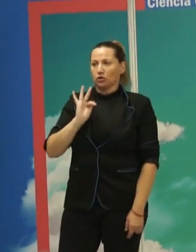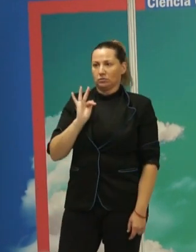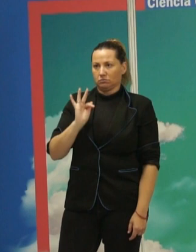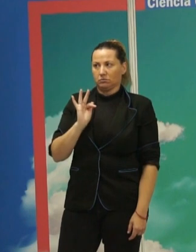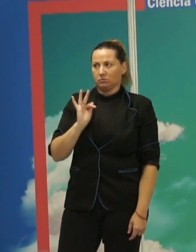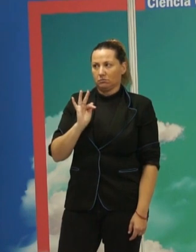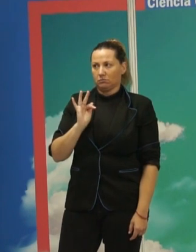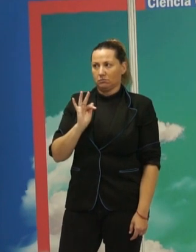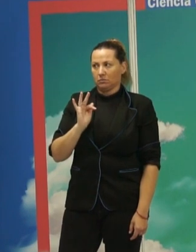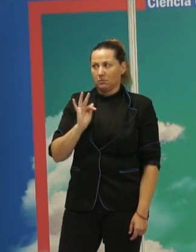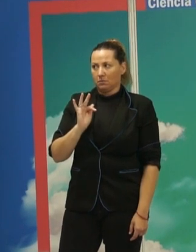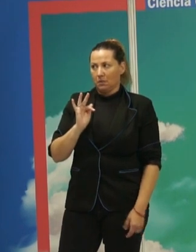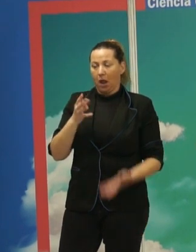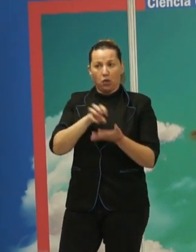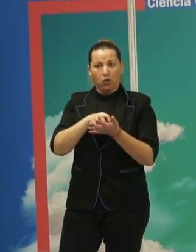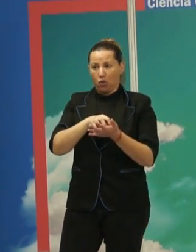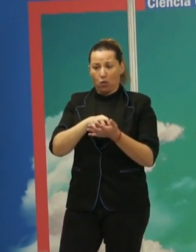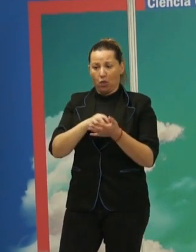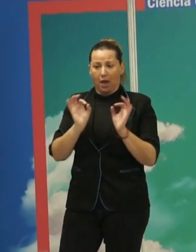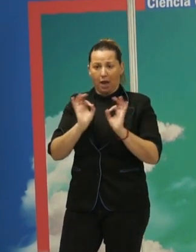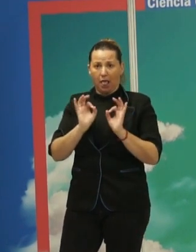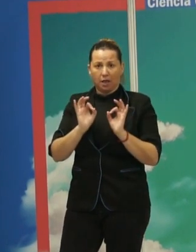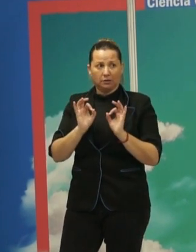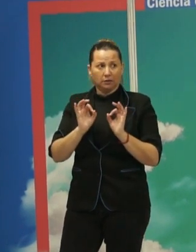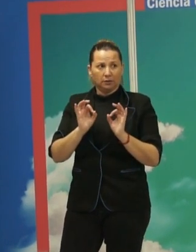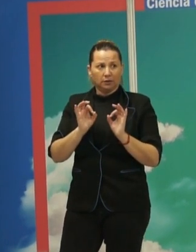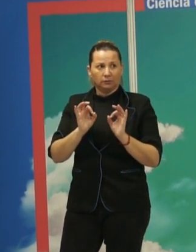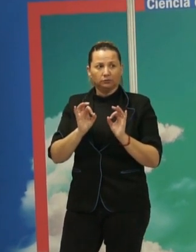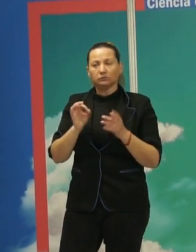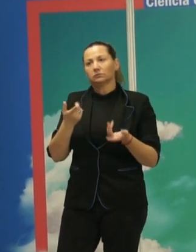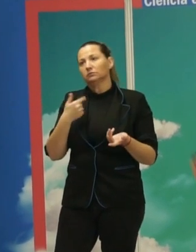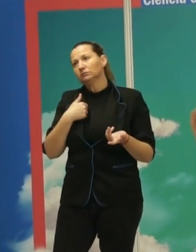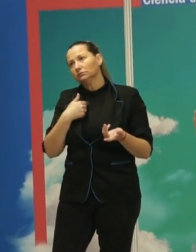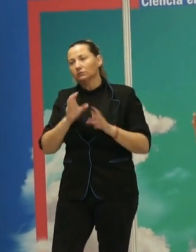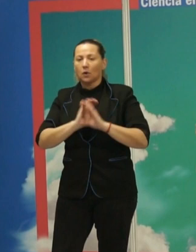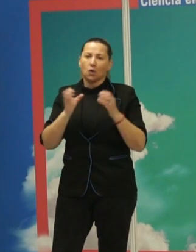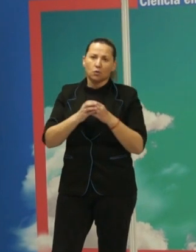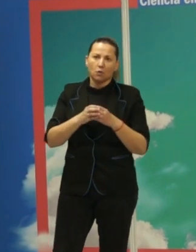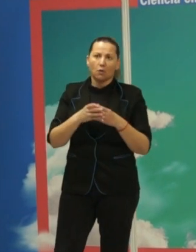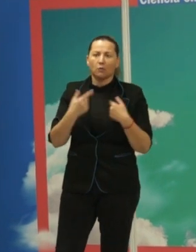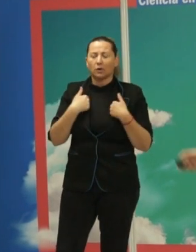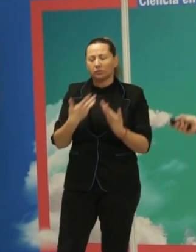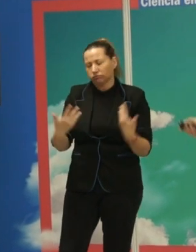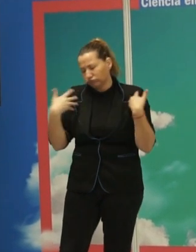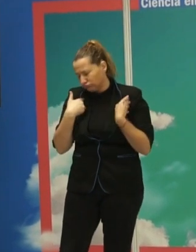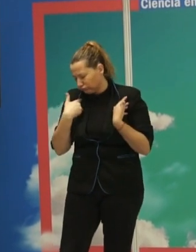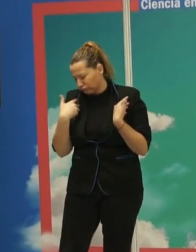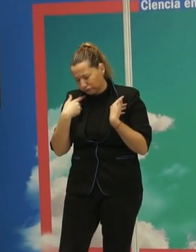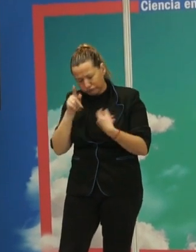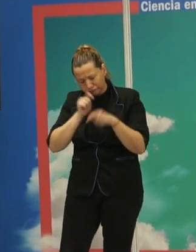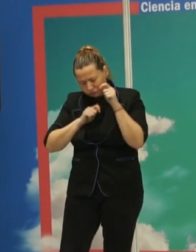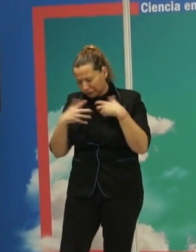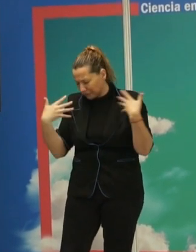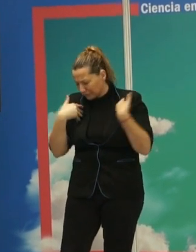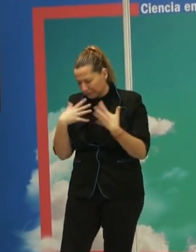ahí hay pocas dudas. Bueno, de vez en cuando uno puede flagelarse. El grupo puede flagelarse y considerar que ha hecho algo mal. Pero, en general, el grupo siempre